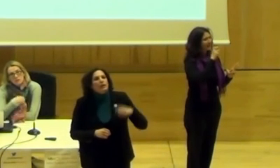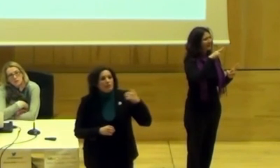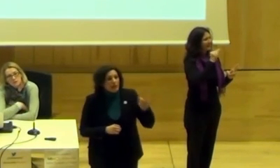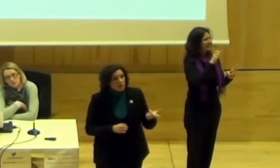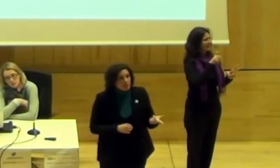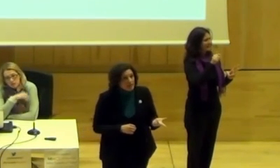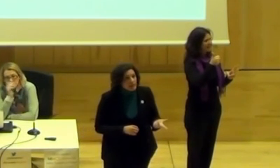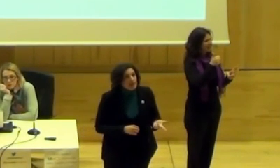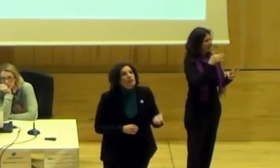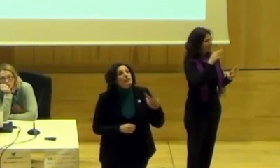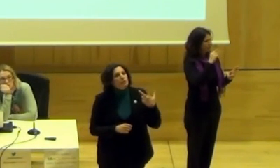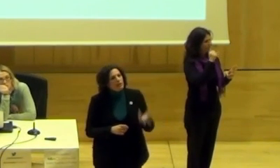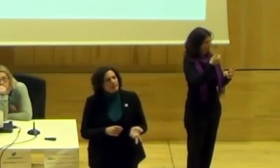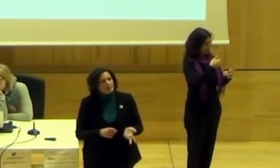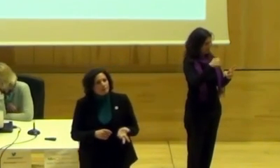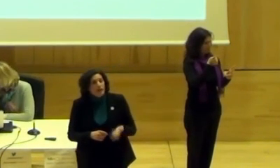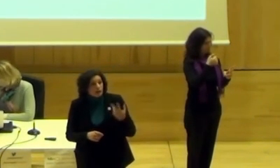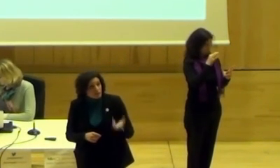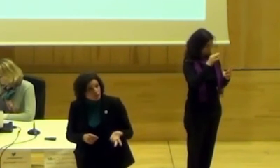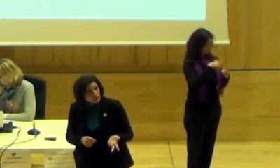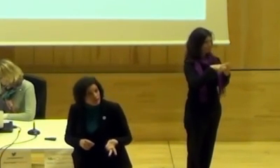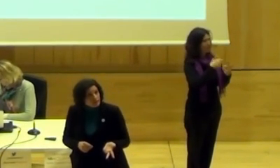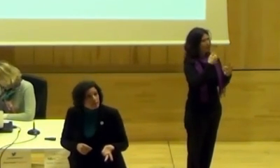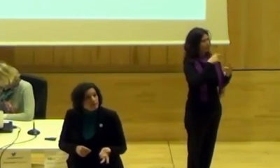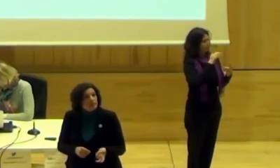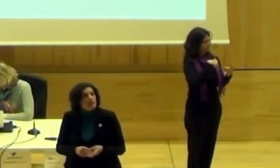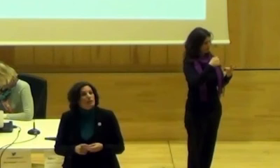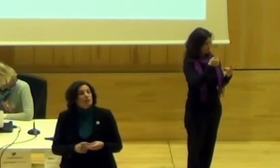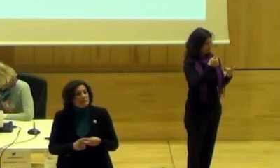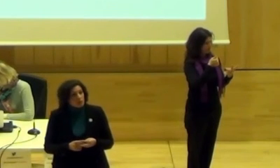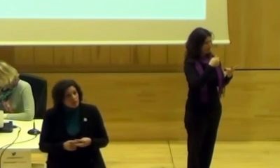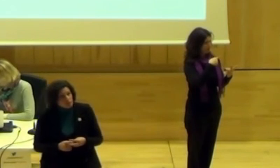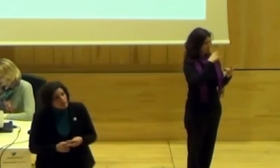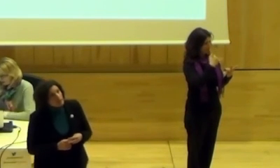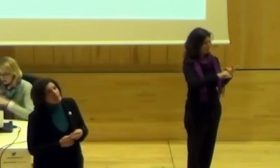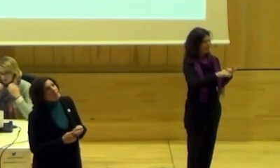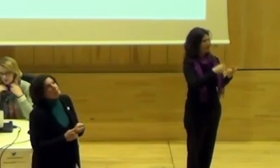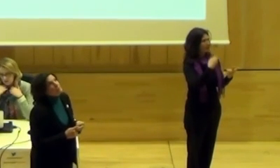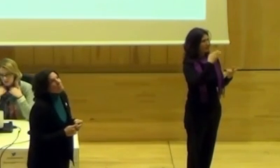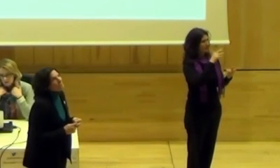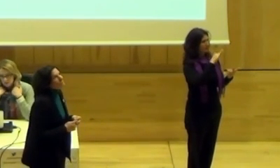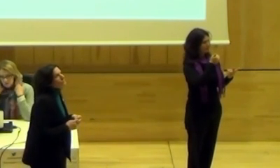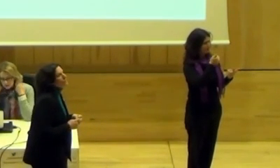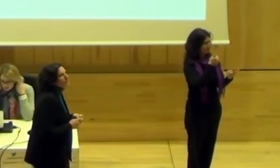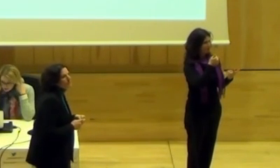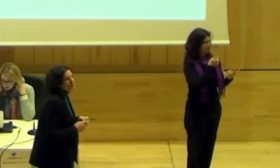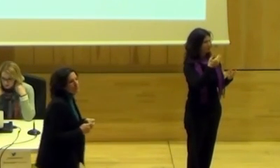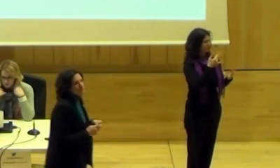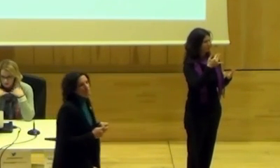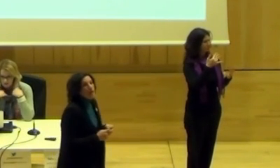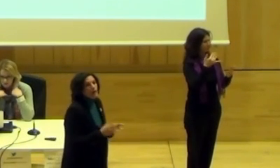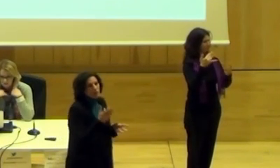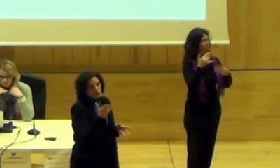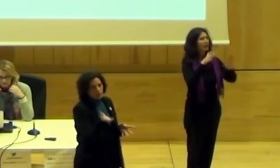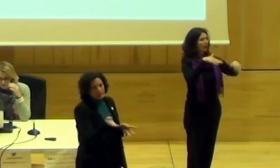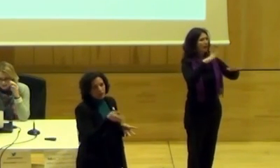Taduzano, el Milagro Almenara, Agustina González, de Tadulemi, que